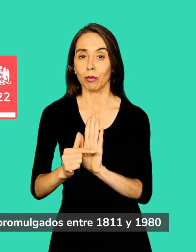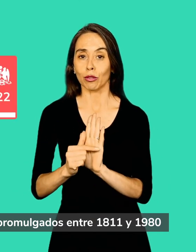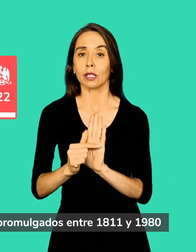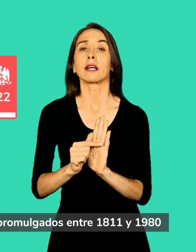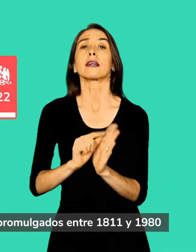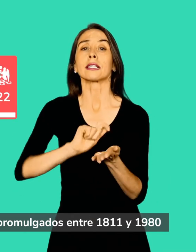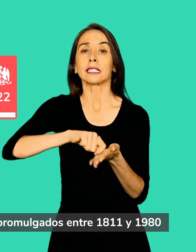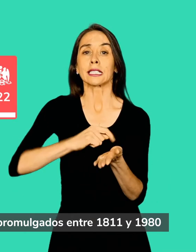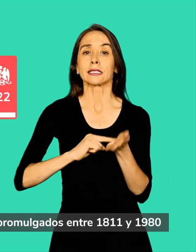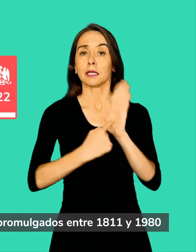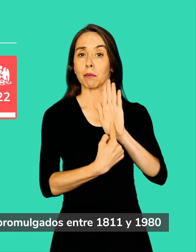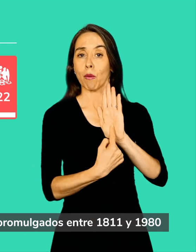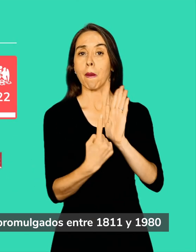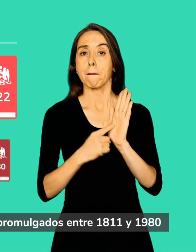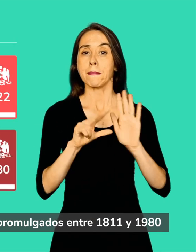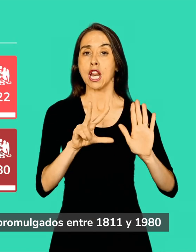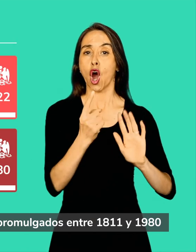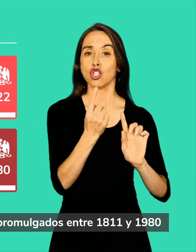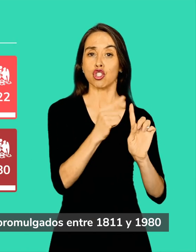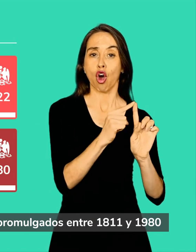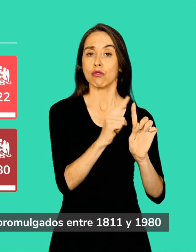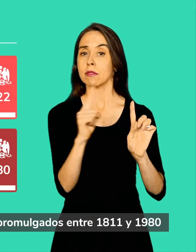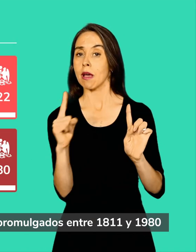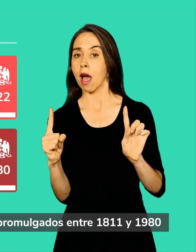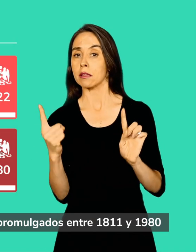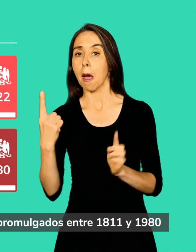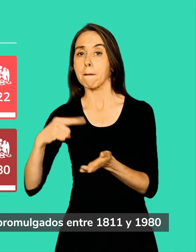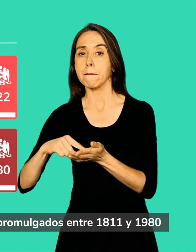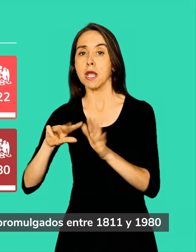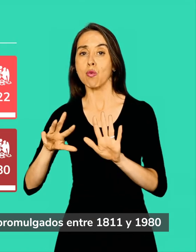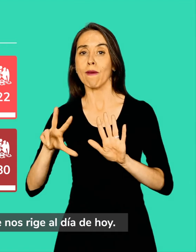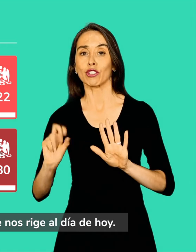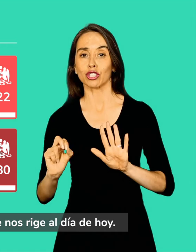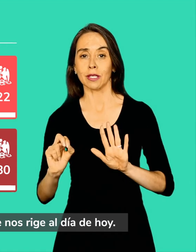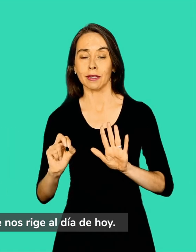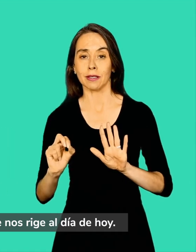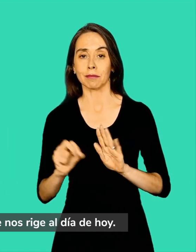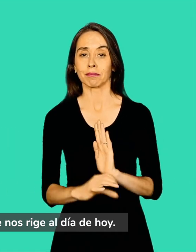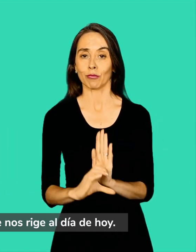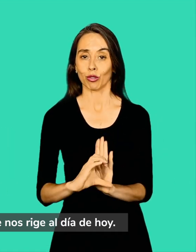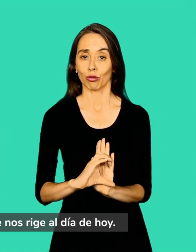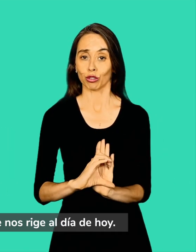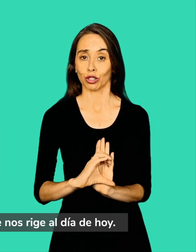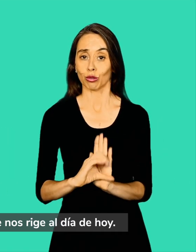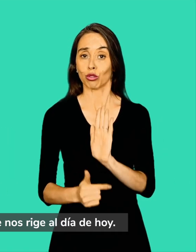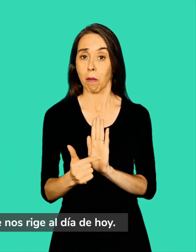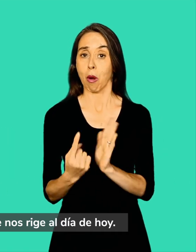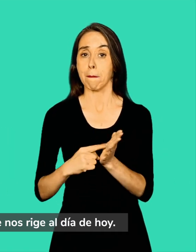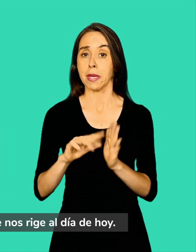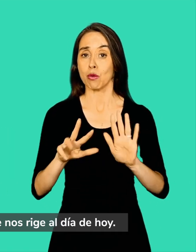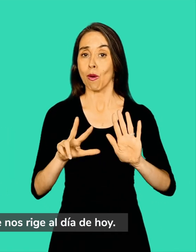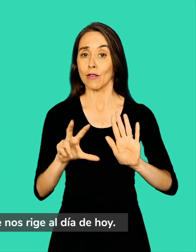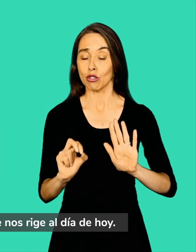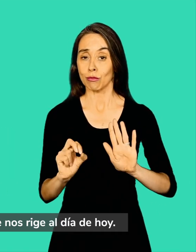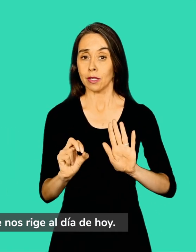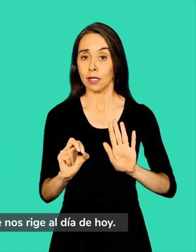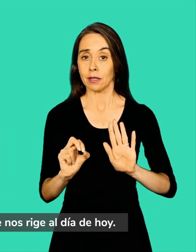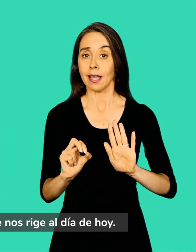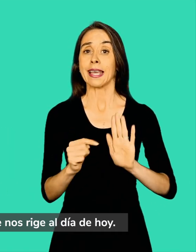1811 y 1980. La Constitución de 1980 es la que nos rige